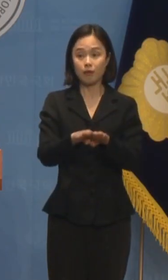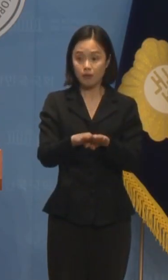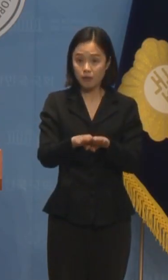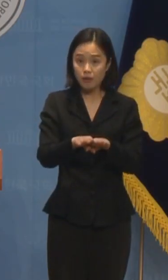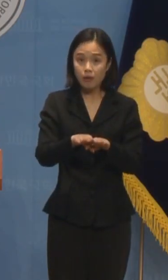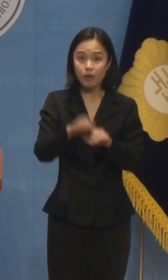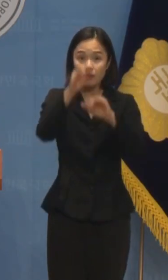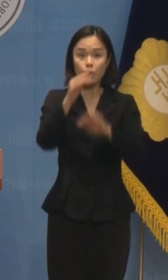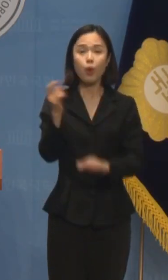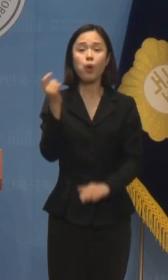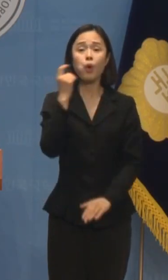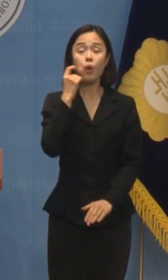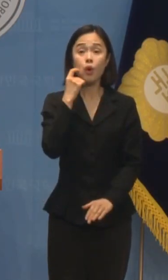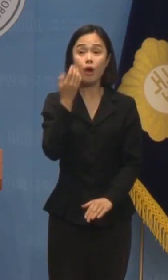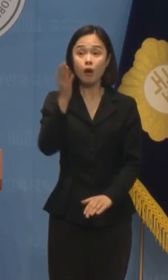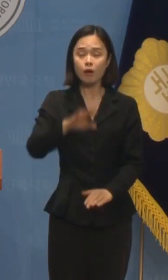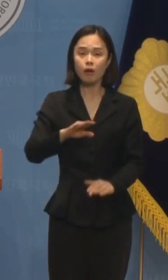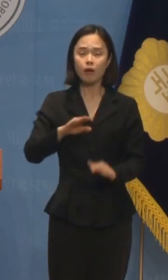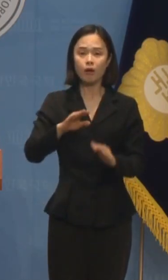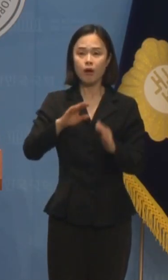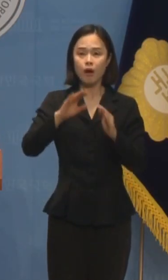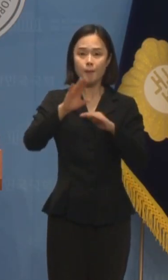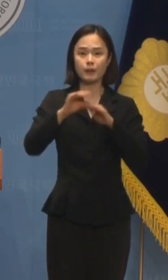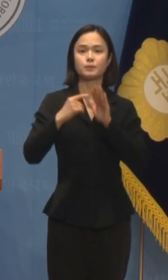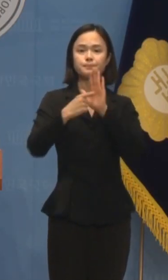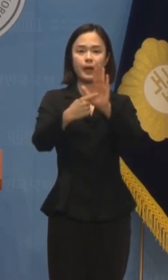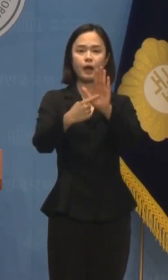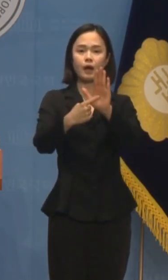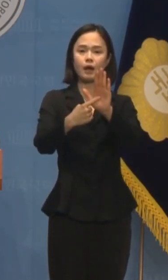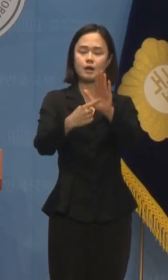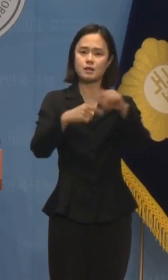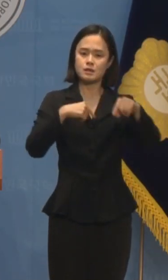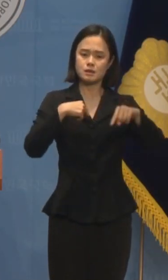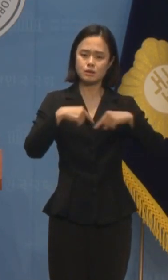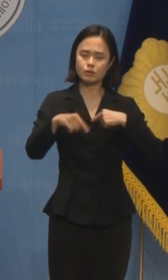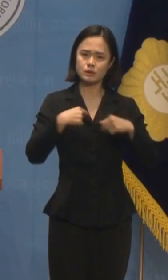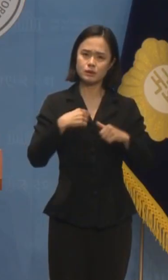방어를 위한 꼼수라며 정치적인 음해까지 했습니다.